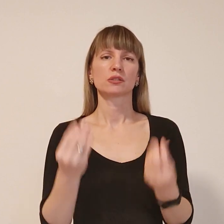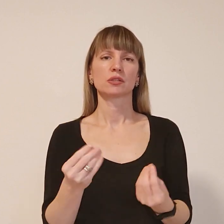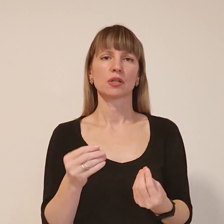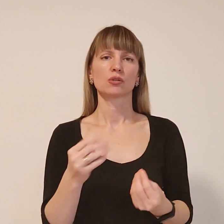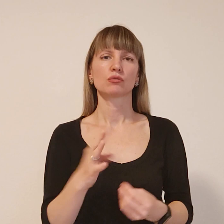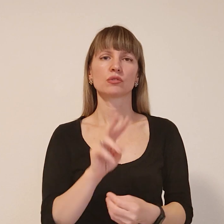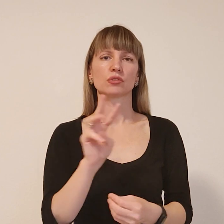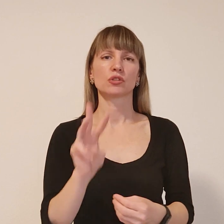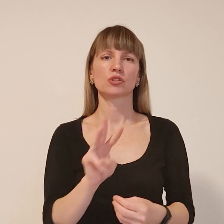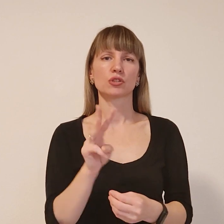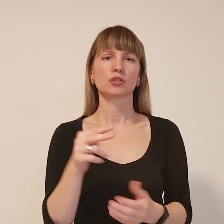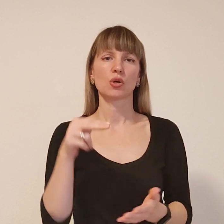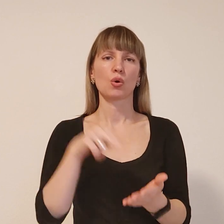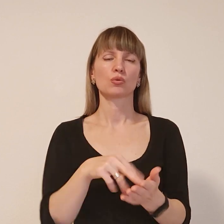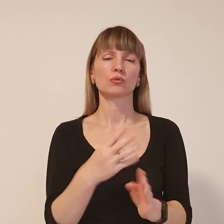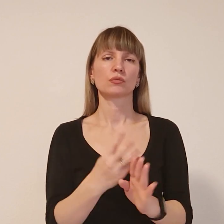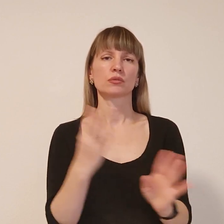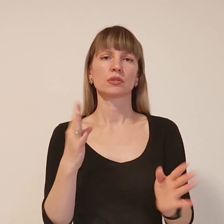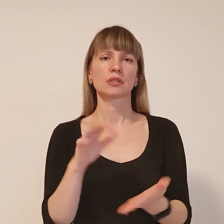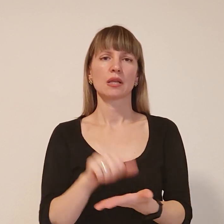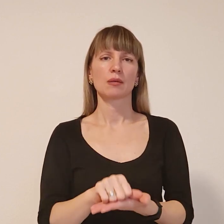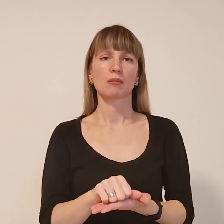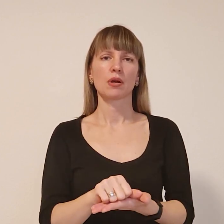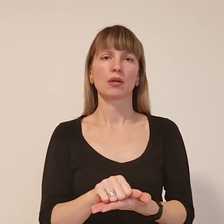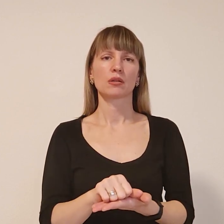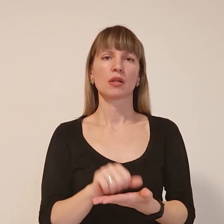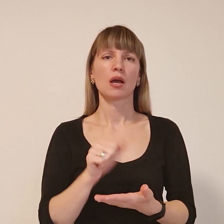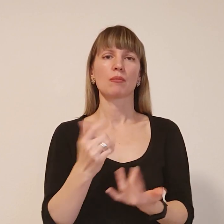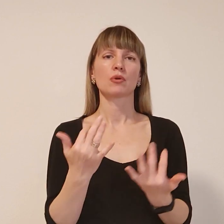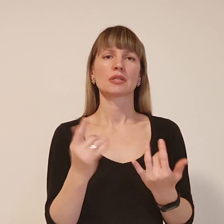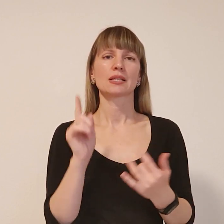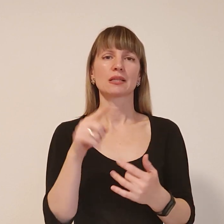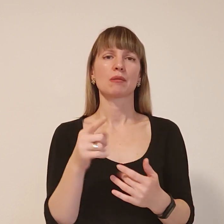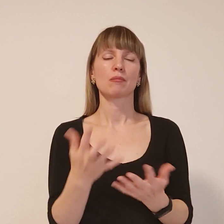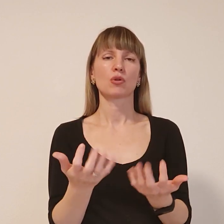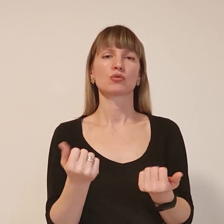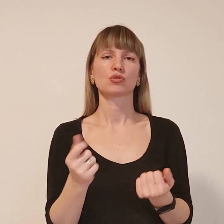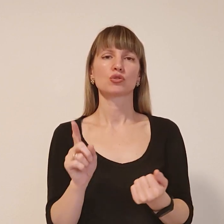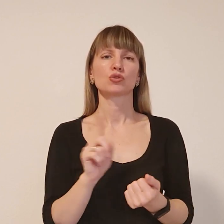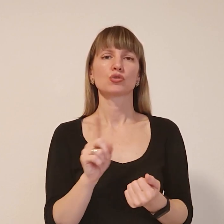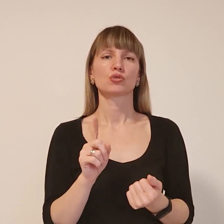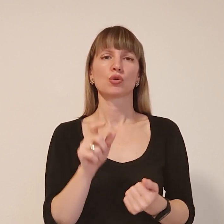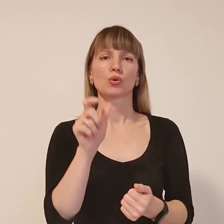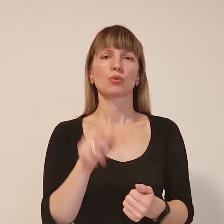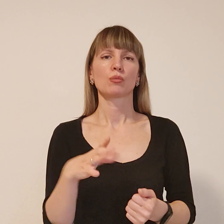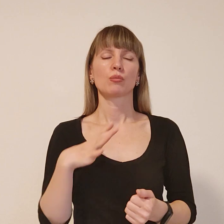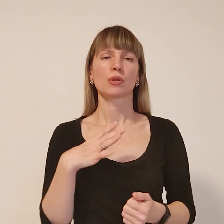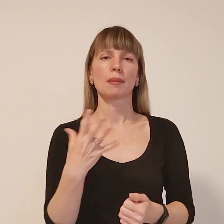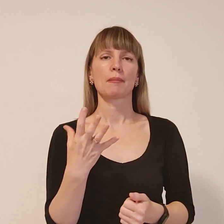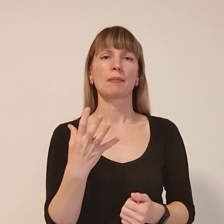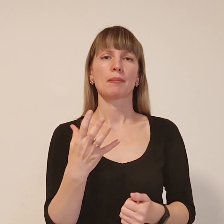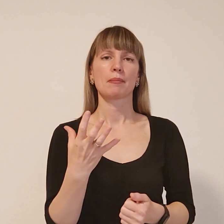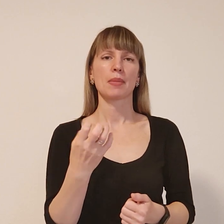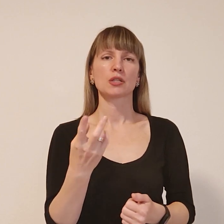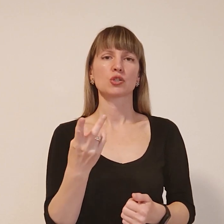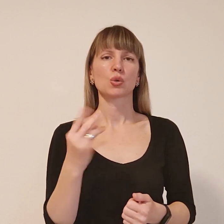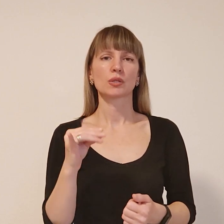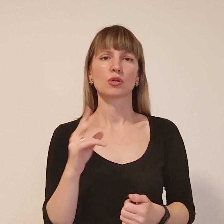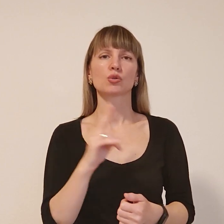часи ходять, туди очередя займають, а поскільки там їх виходить, що були 500, хтось тисяча з чимось наших